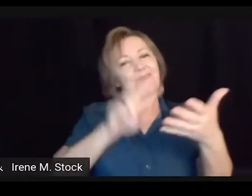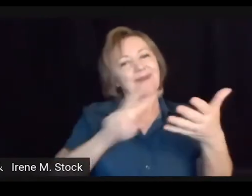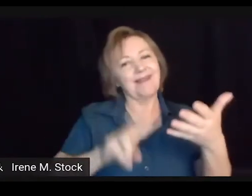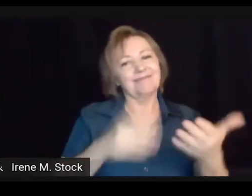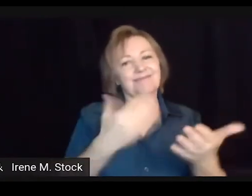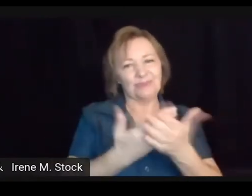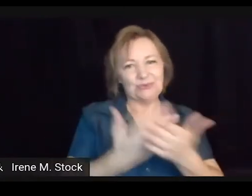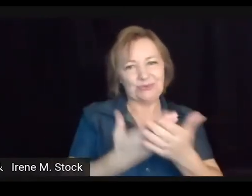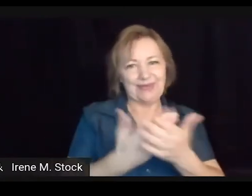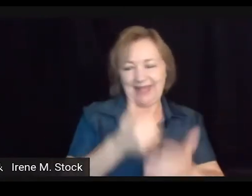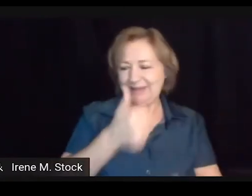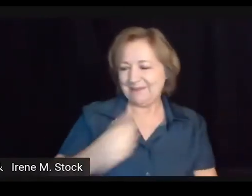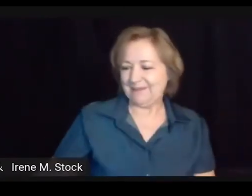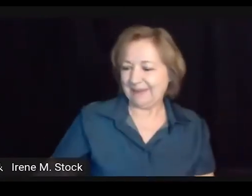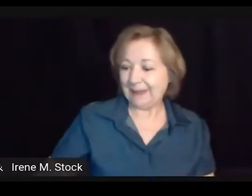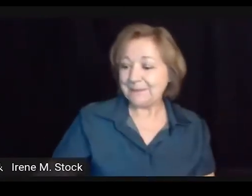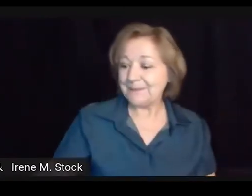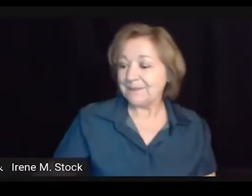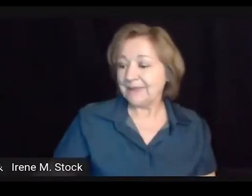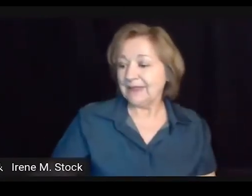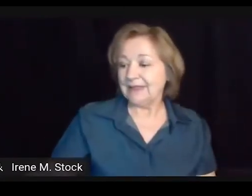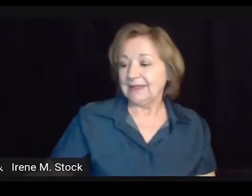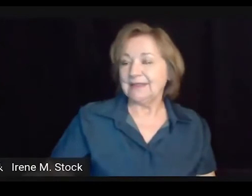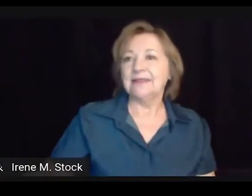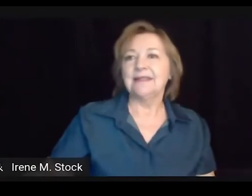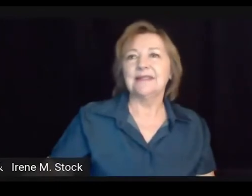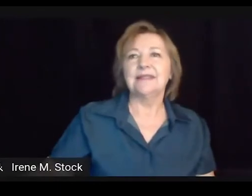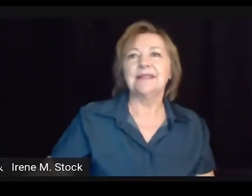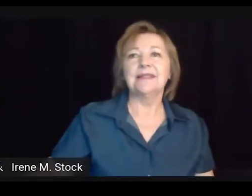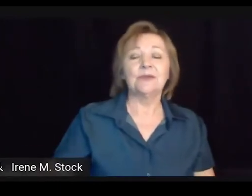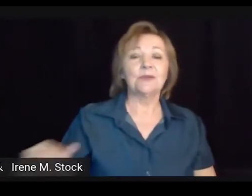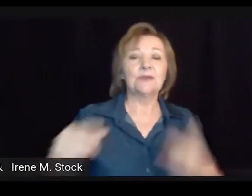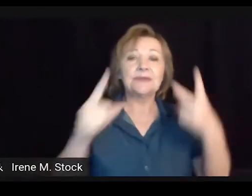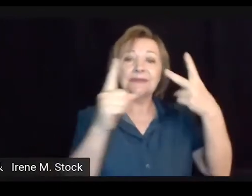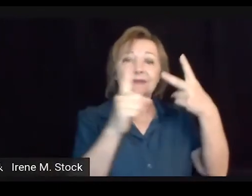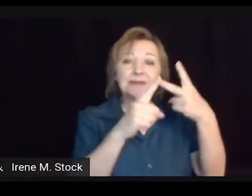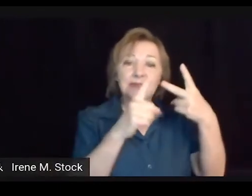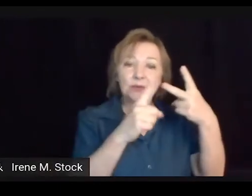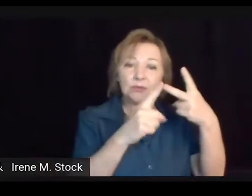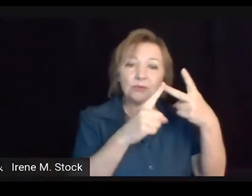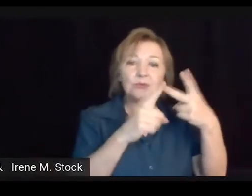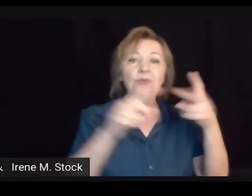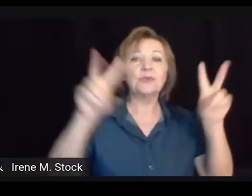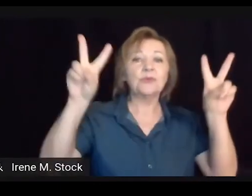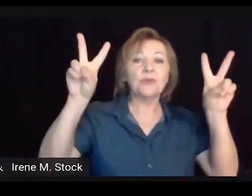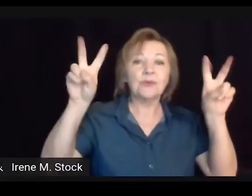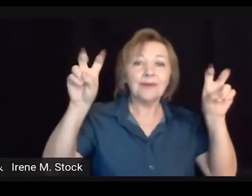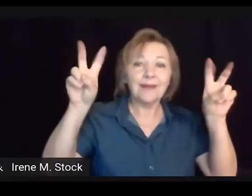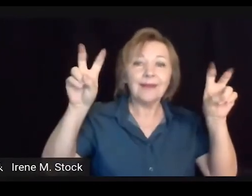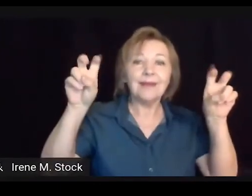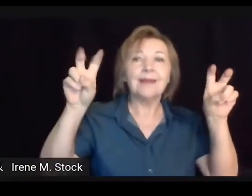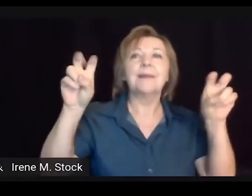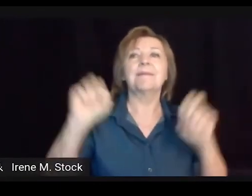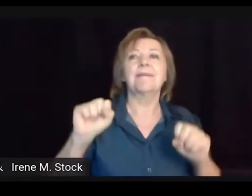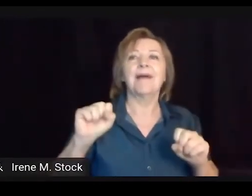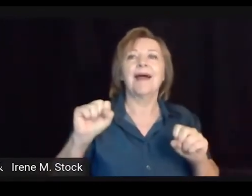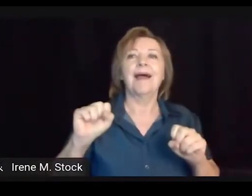elas pudessem ser oficializadas como língua, né. No caso, a Libras também. Então, vocês podem realizar a leitura desse material. A segunda